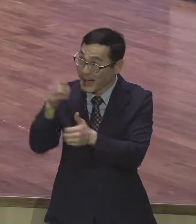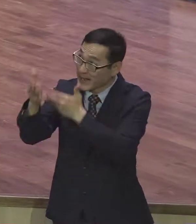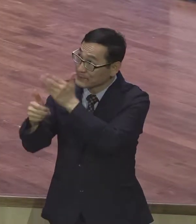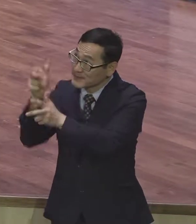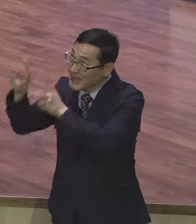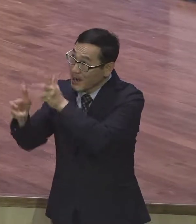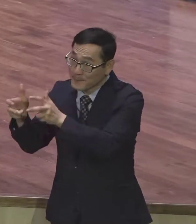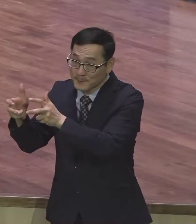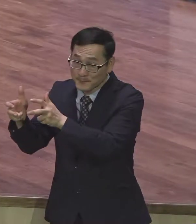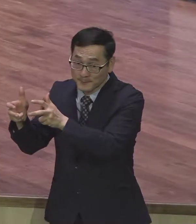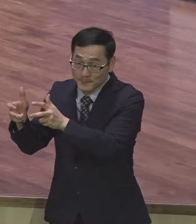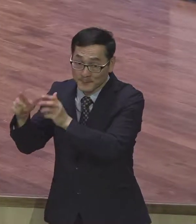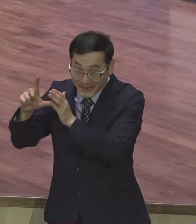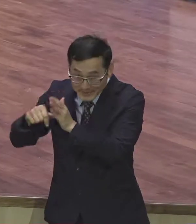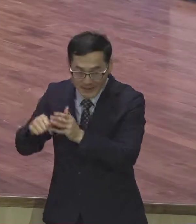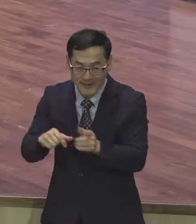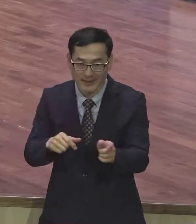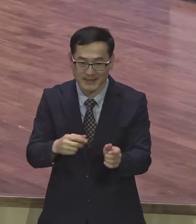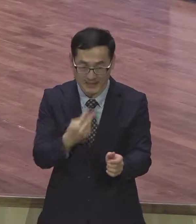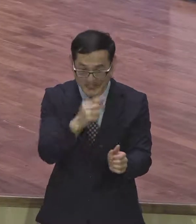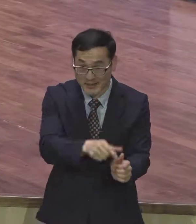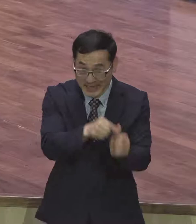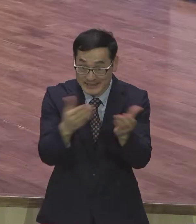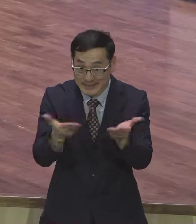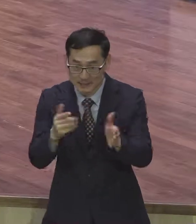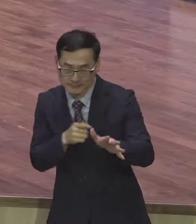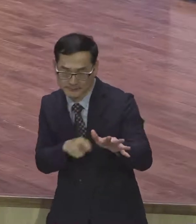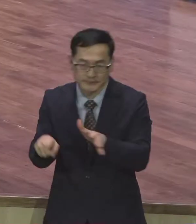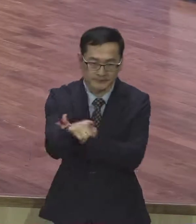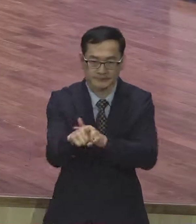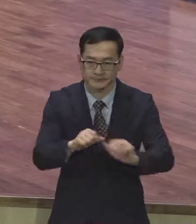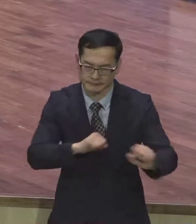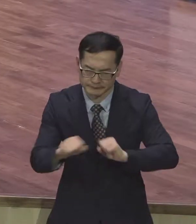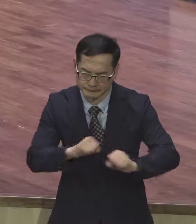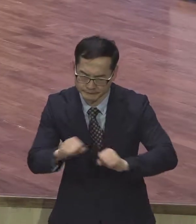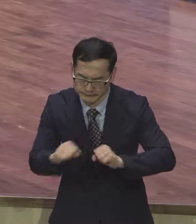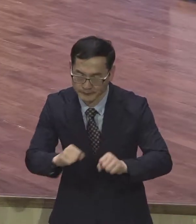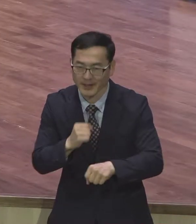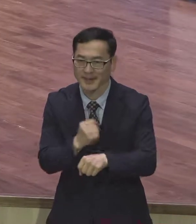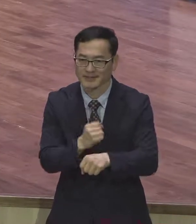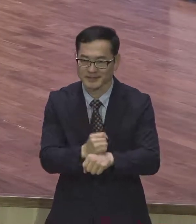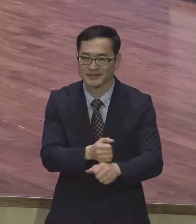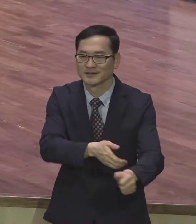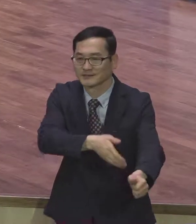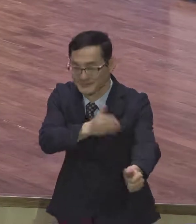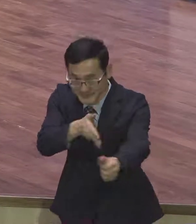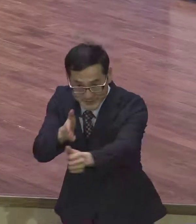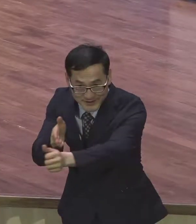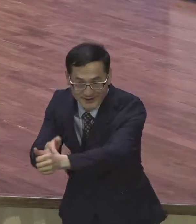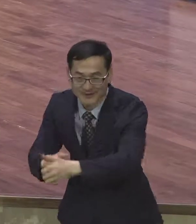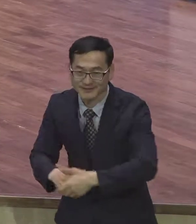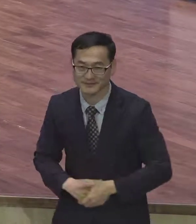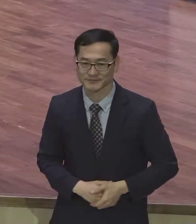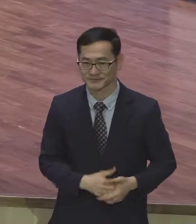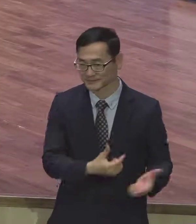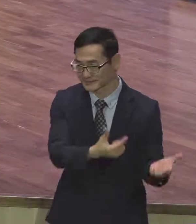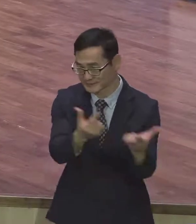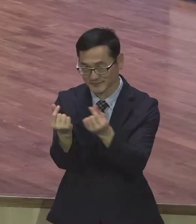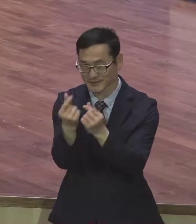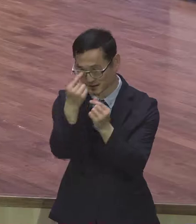선두에 서서 응답받는 영적 선두 주자들 다 되시기를 제모로 축복합니다 기도합시다 하나님